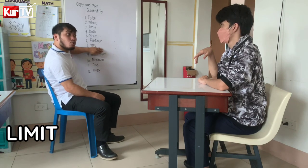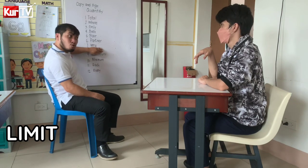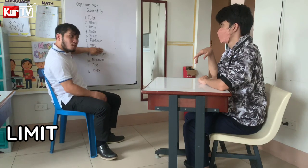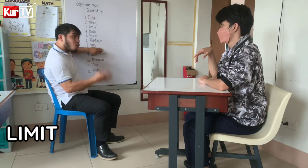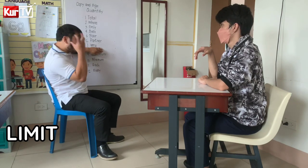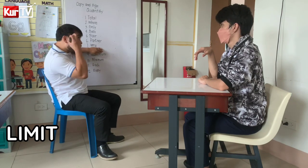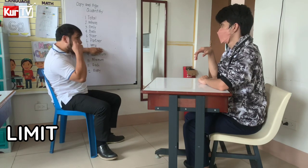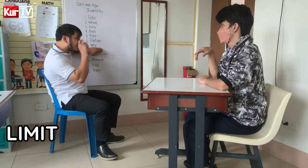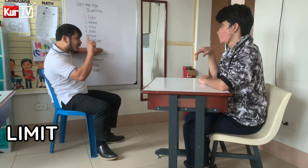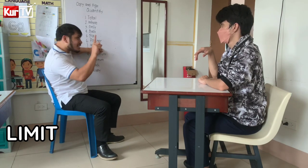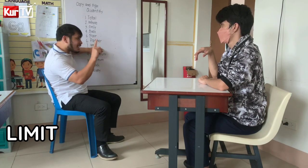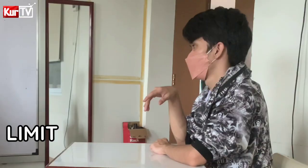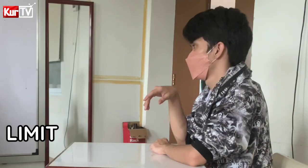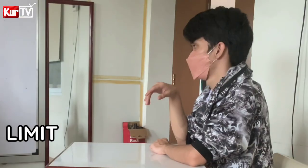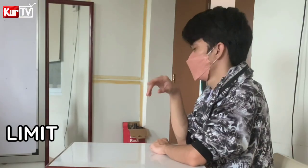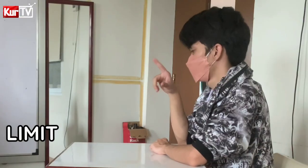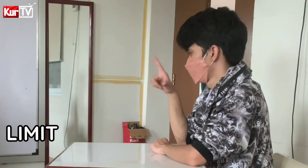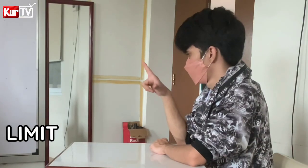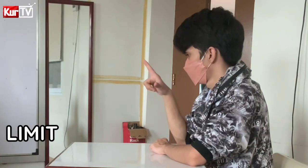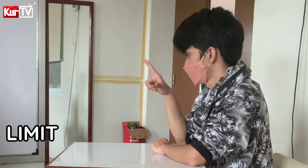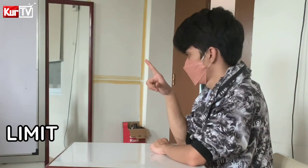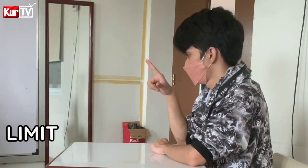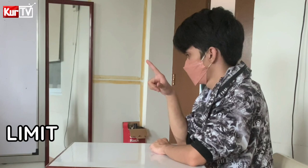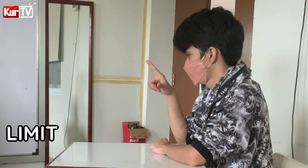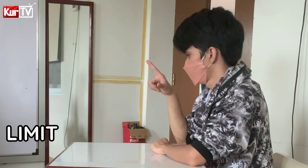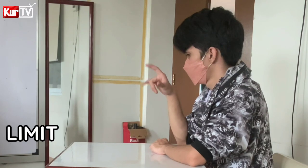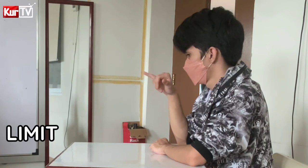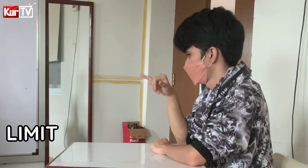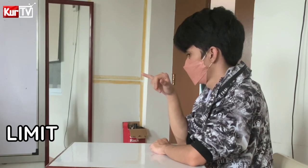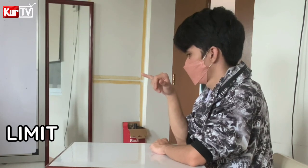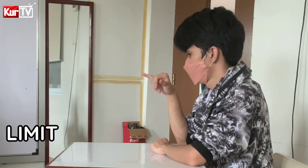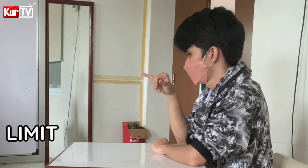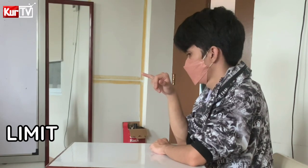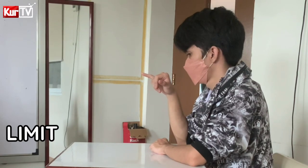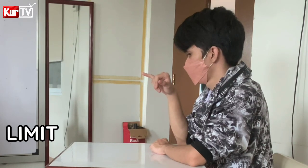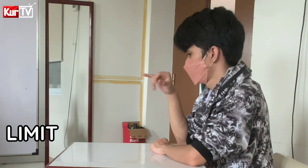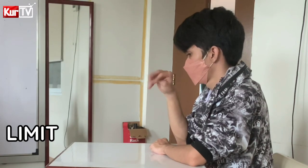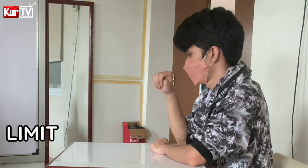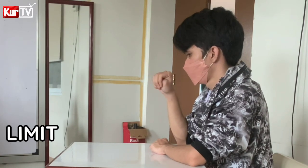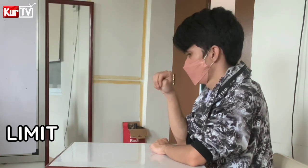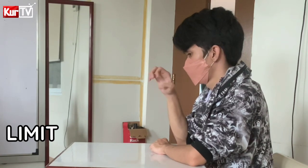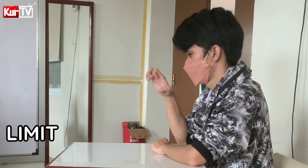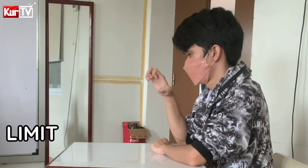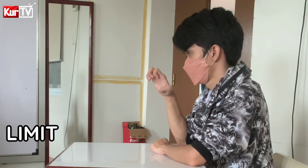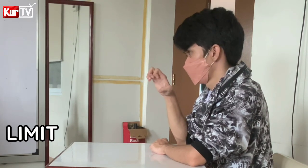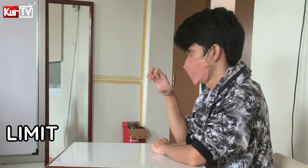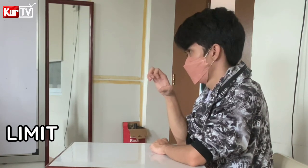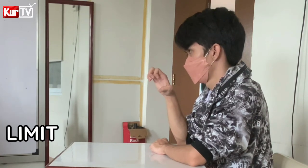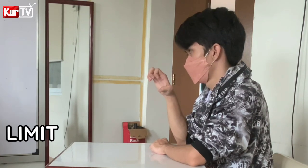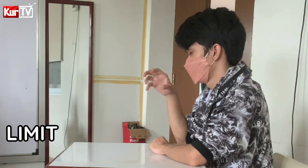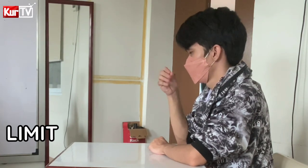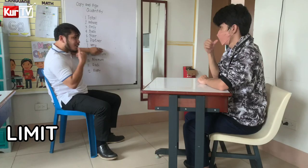Kulang ng isang letter. L-I. M-A-R-O. No.